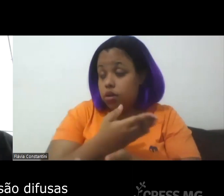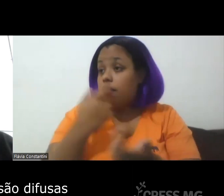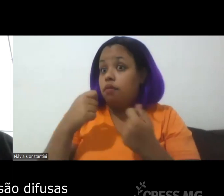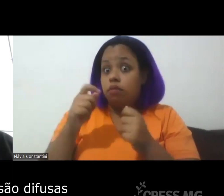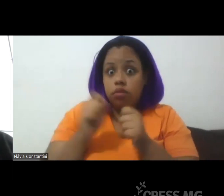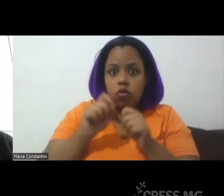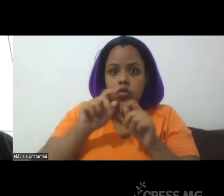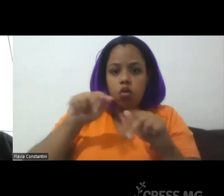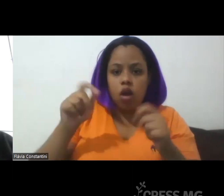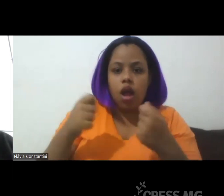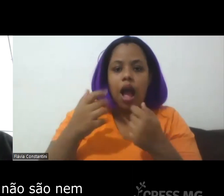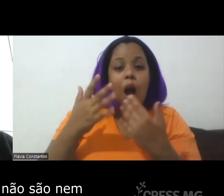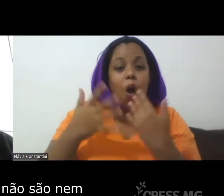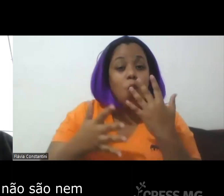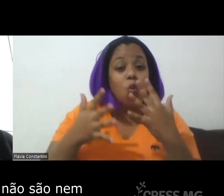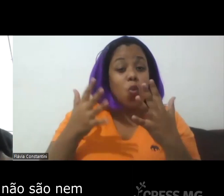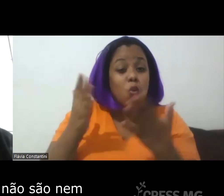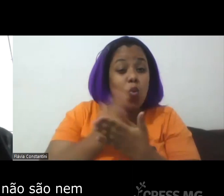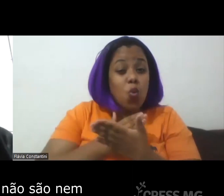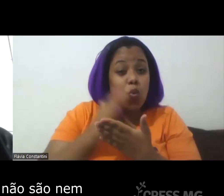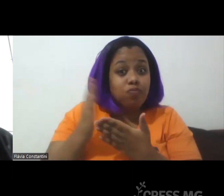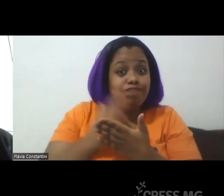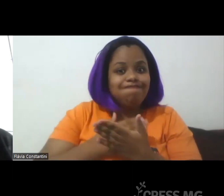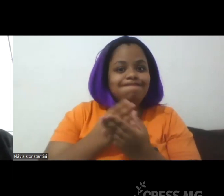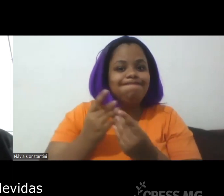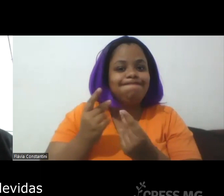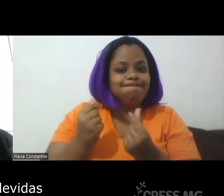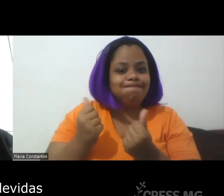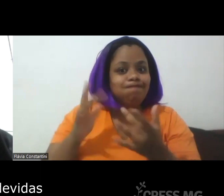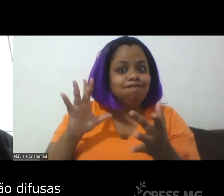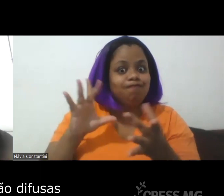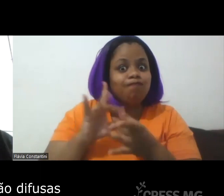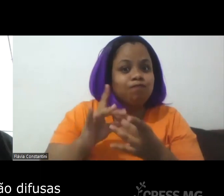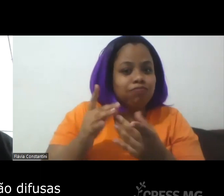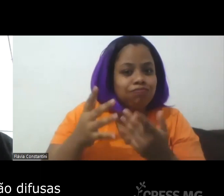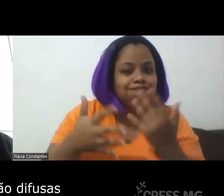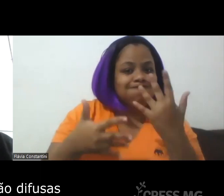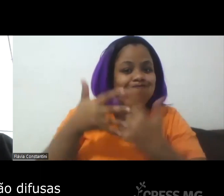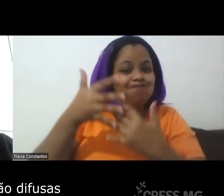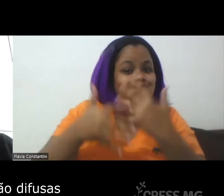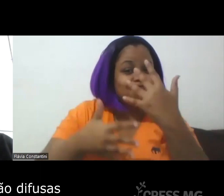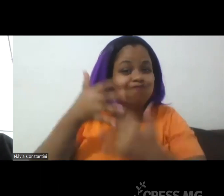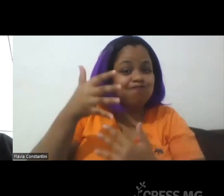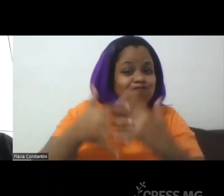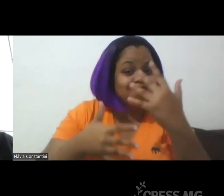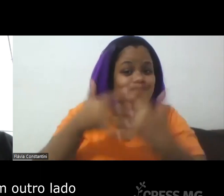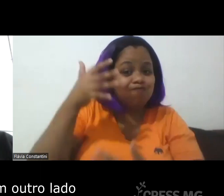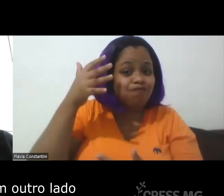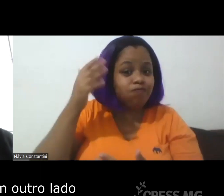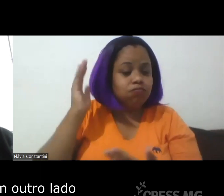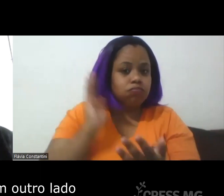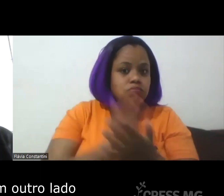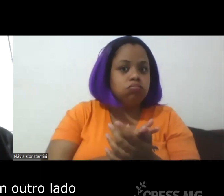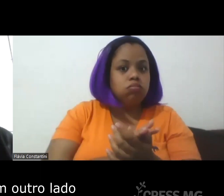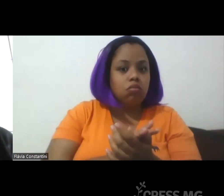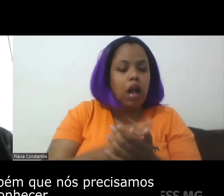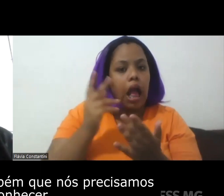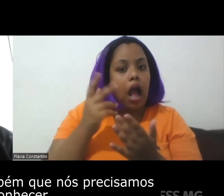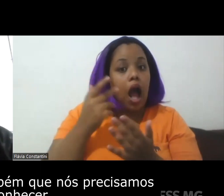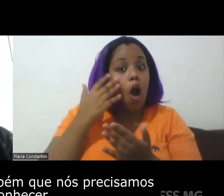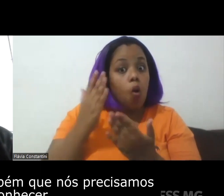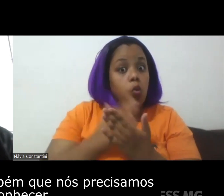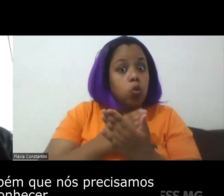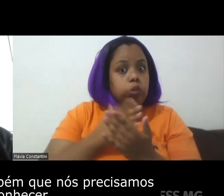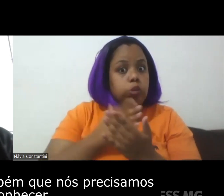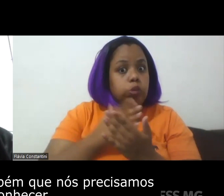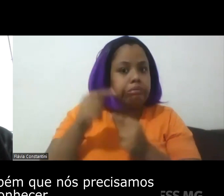difusas às vezes não são nem indevidas elas são difusas e por outro lado uma